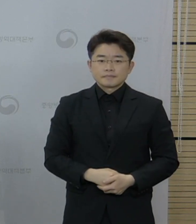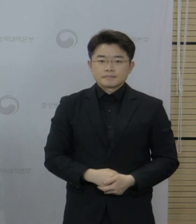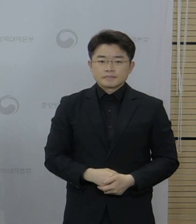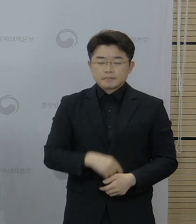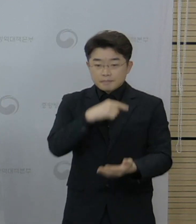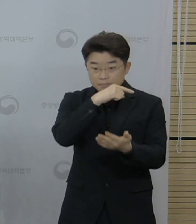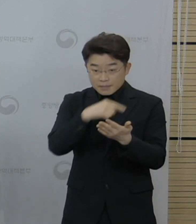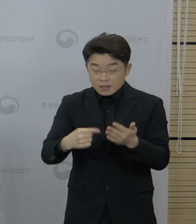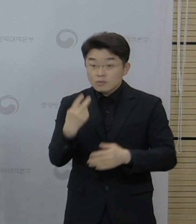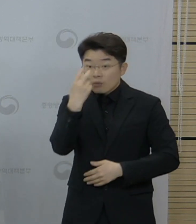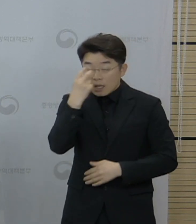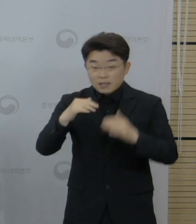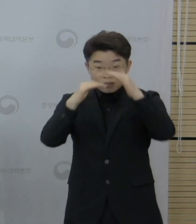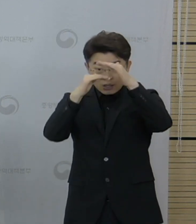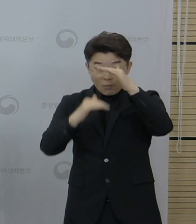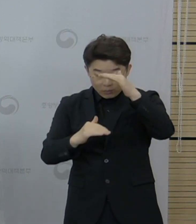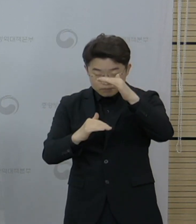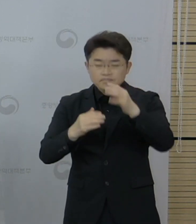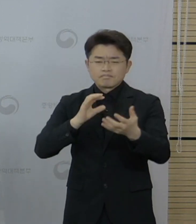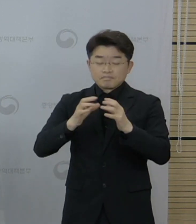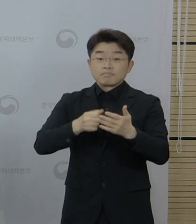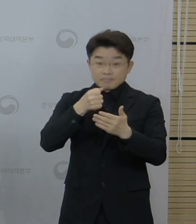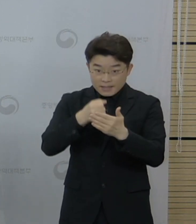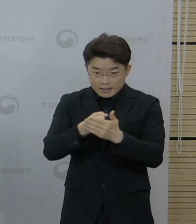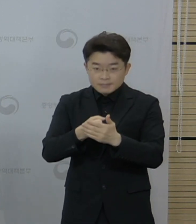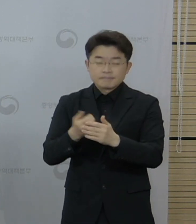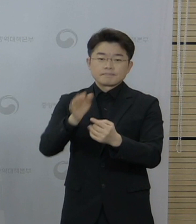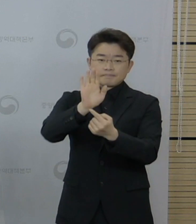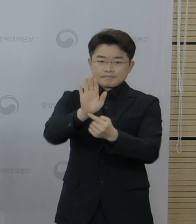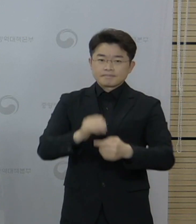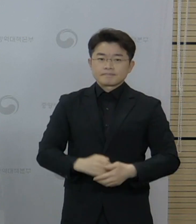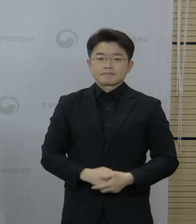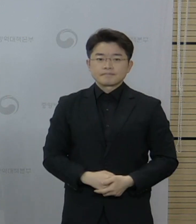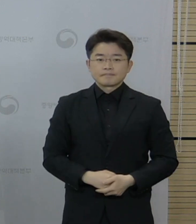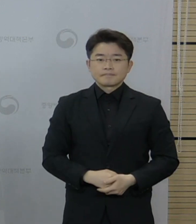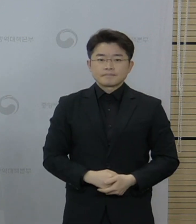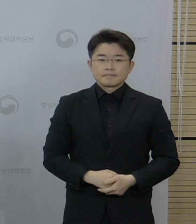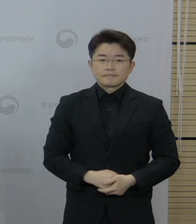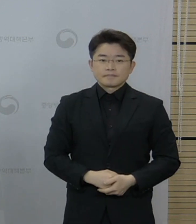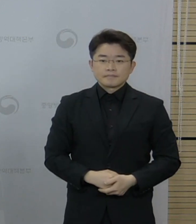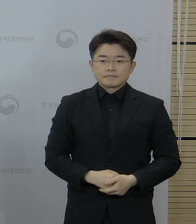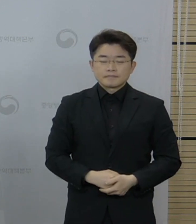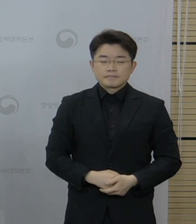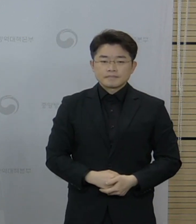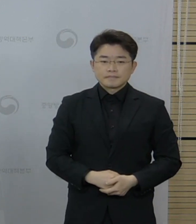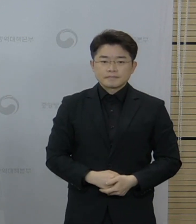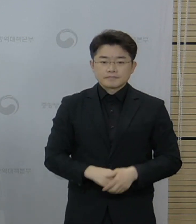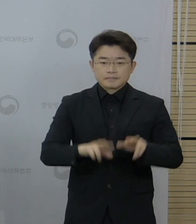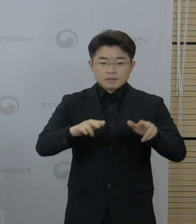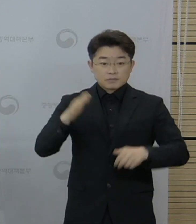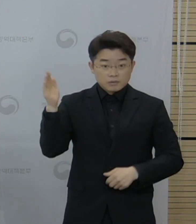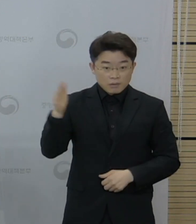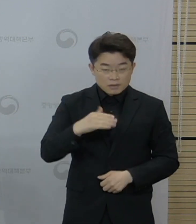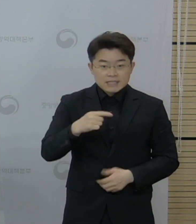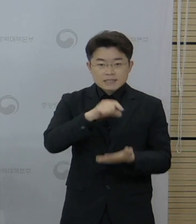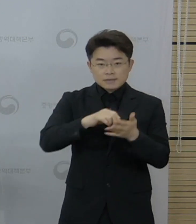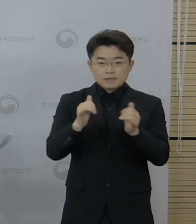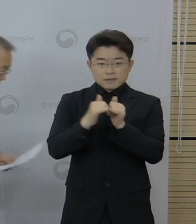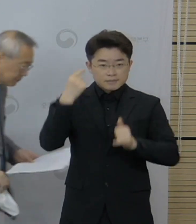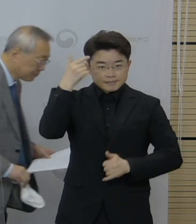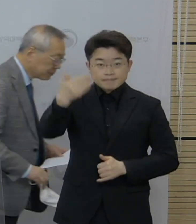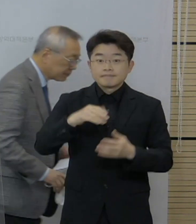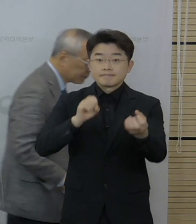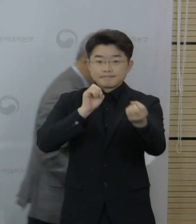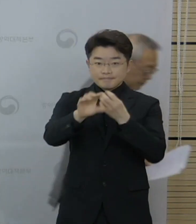중증사례 심의 결과를 마치도록 하겠습니다. 네, 그럼 지금부터 기자님들 질문에 답변